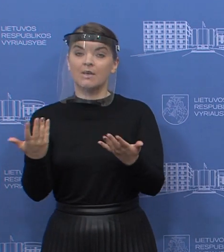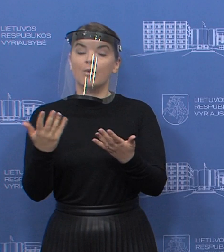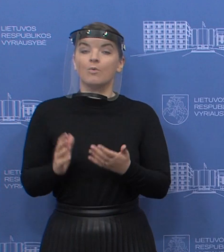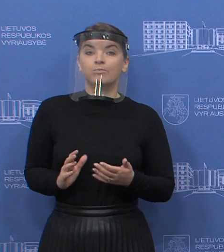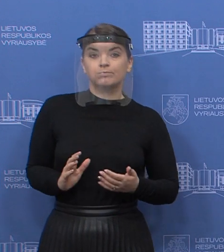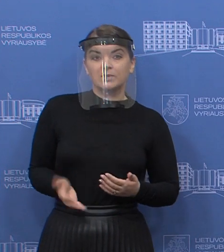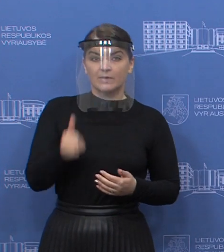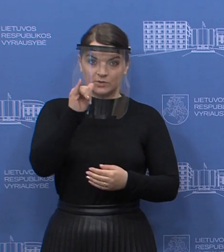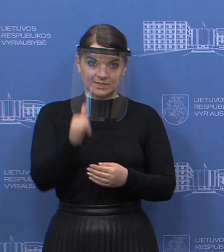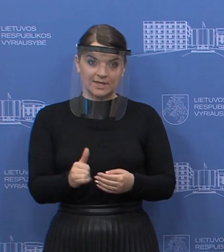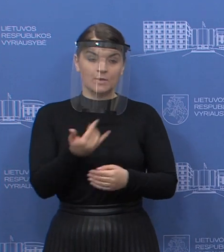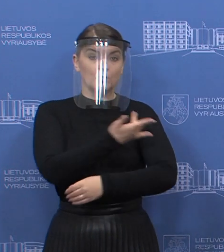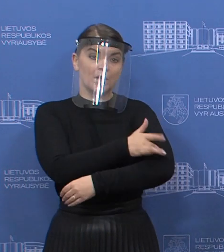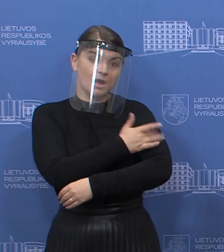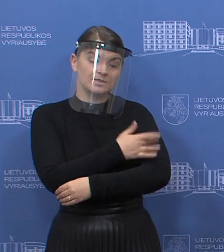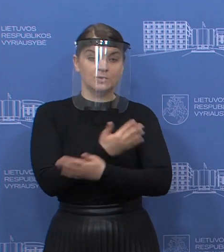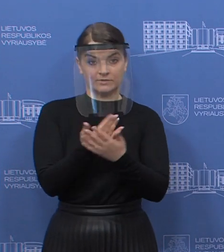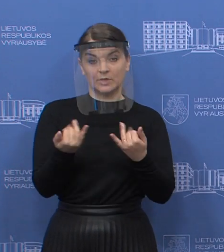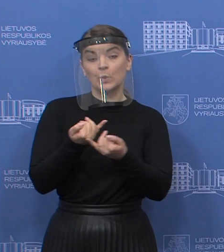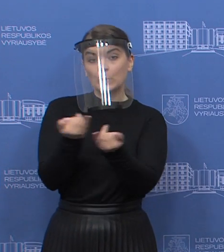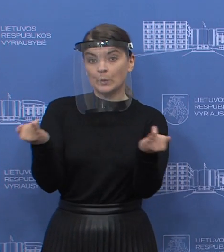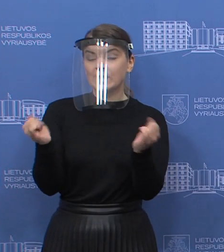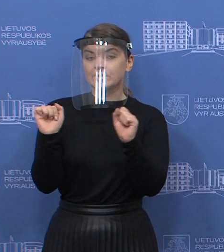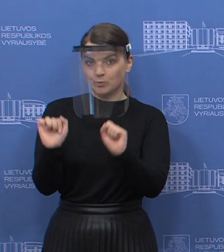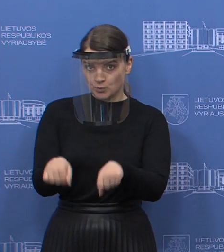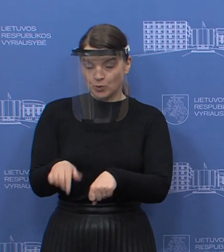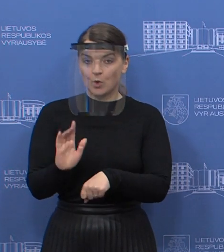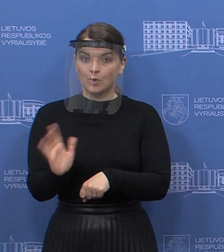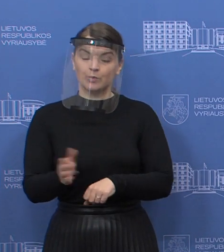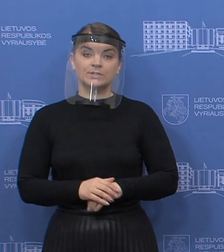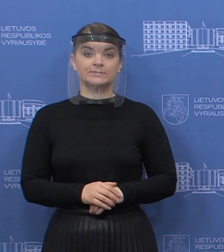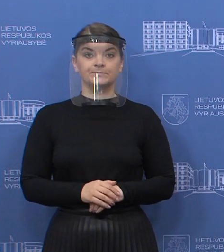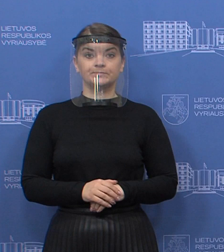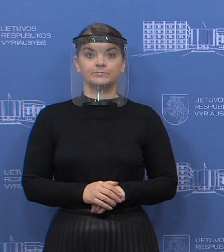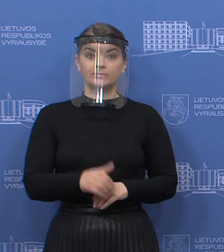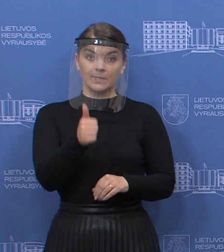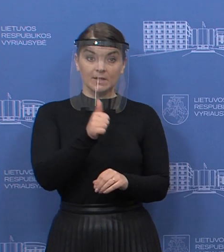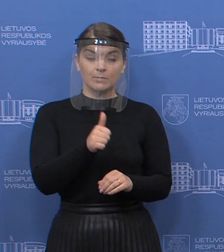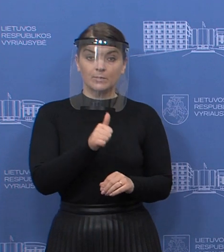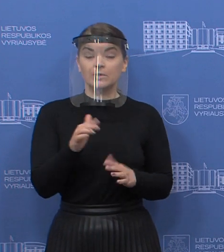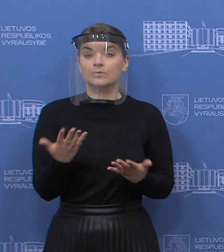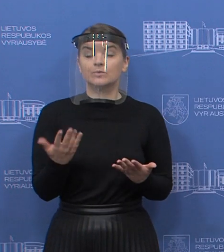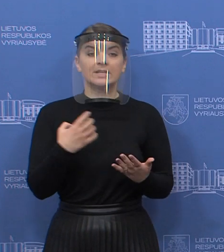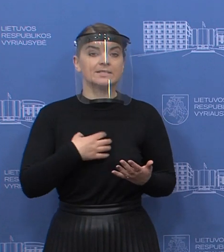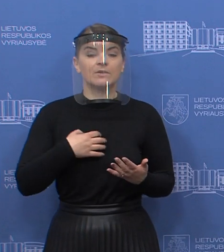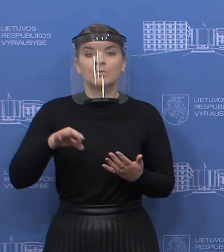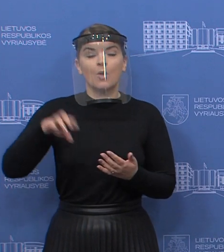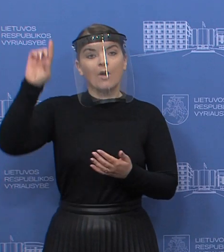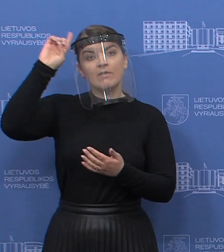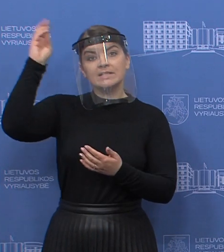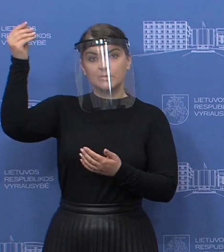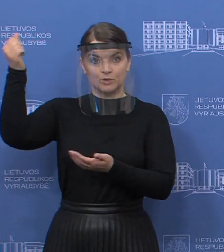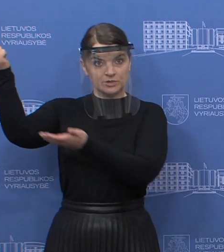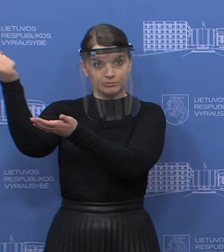sąlygas, šitas paslaugas teikti, užtikrinant į reikalingų pajėgumų rezervavavimą, kalbama aš pirmiausiai apie išvalstybės